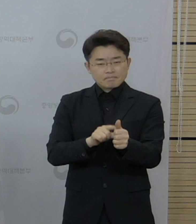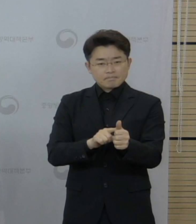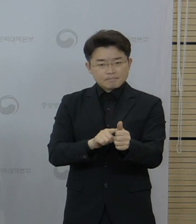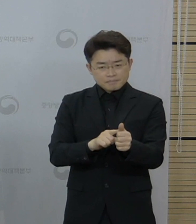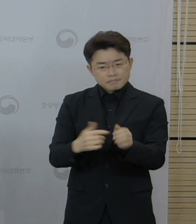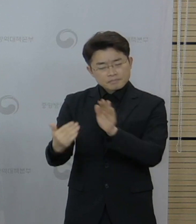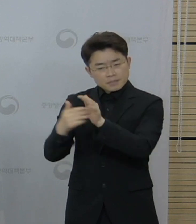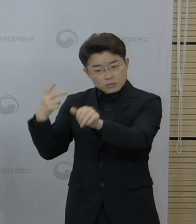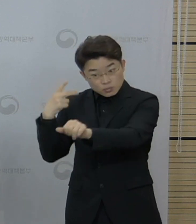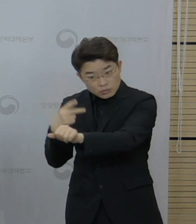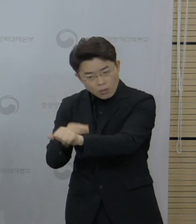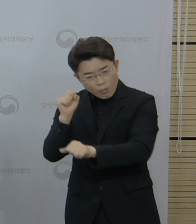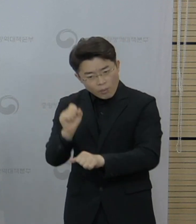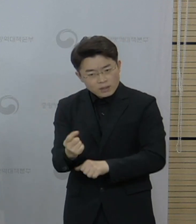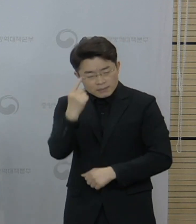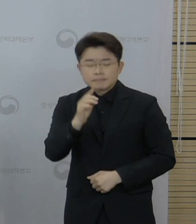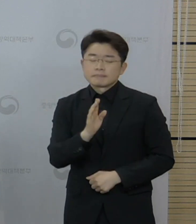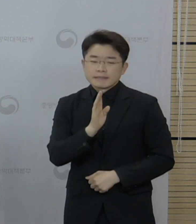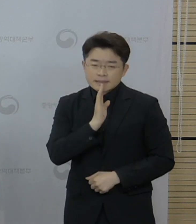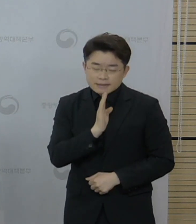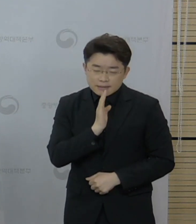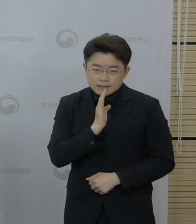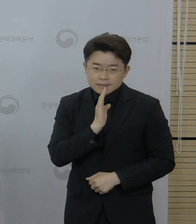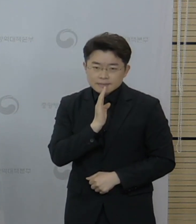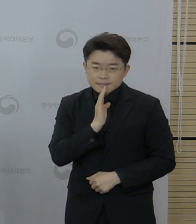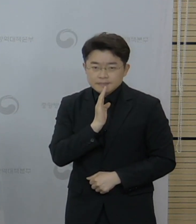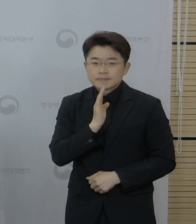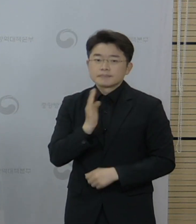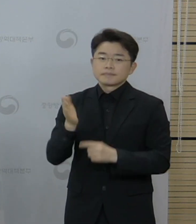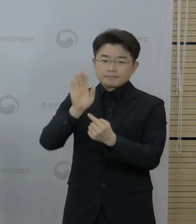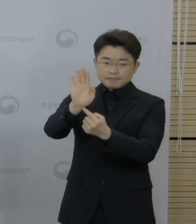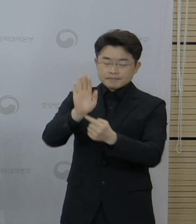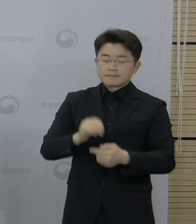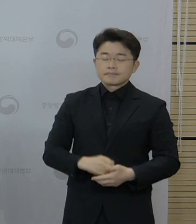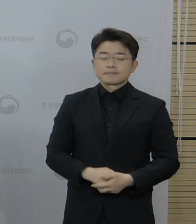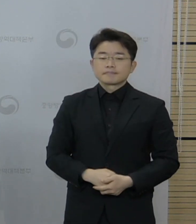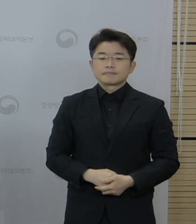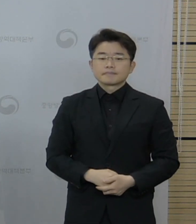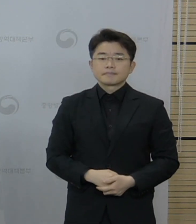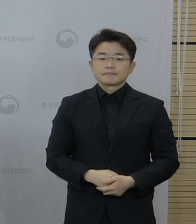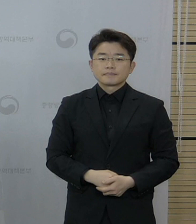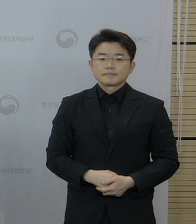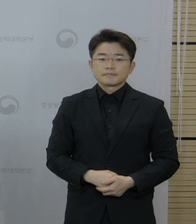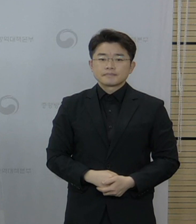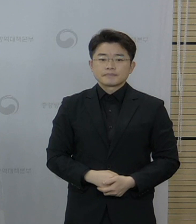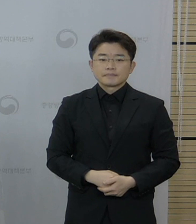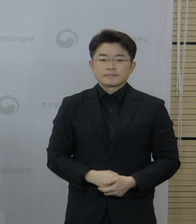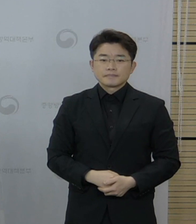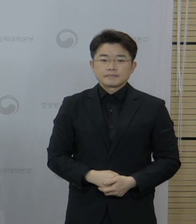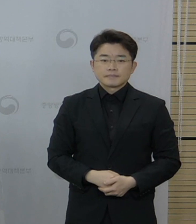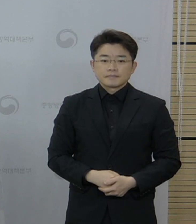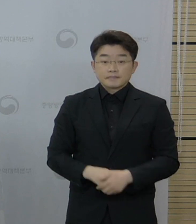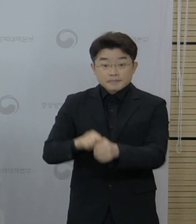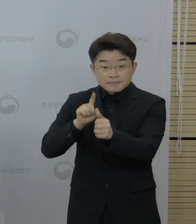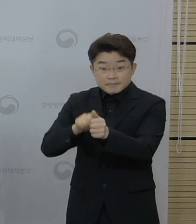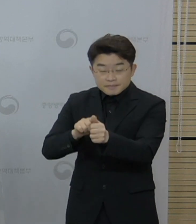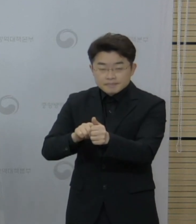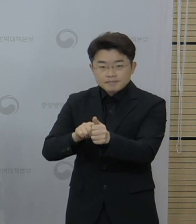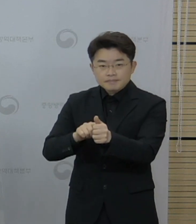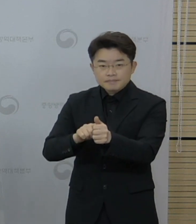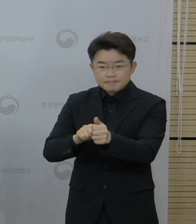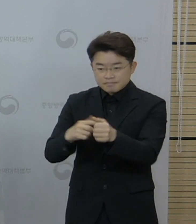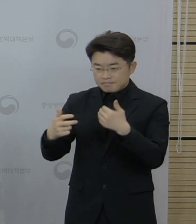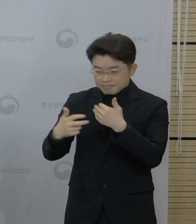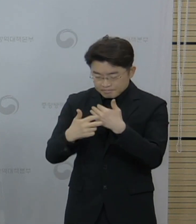백신 접종으로 인한 발생 가능성을 인정하였습니다. 다행히도 현재 환자는